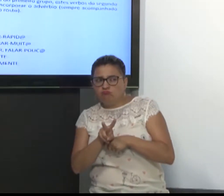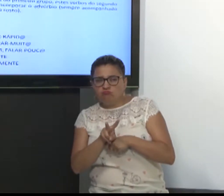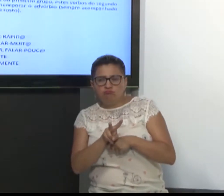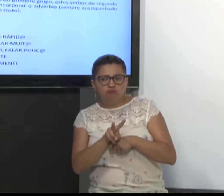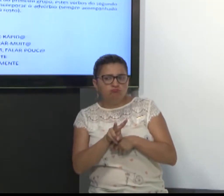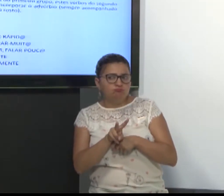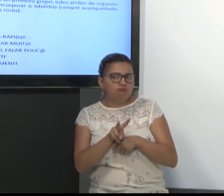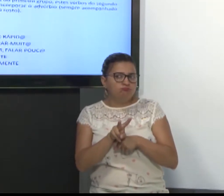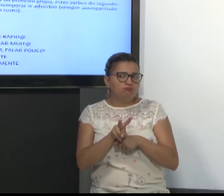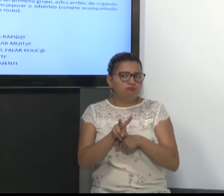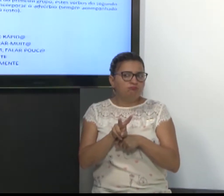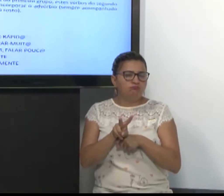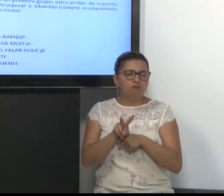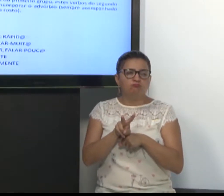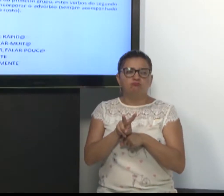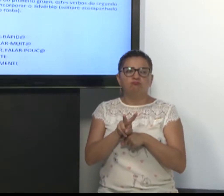Vigiar atentamente. Vigiar